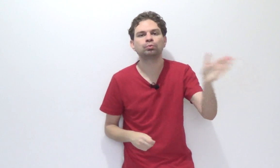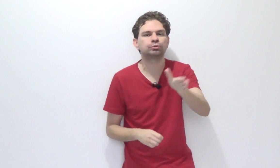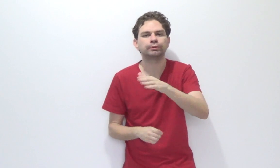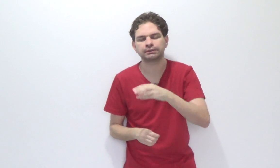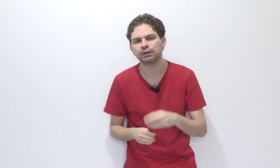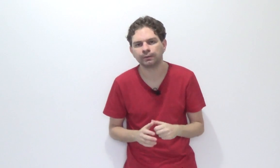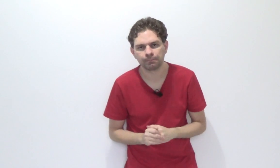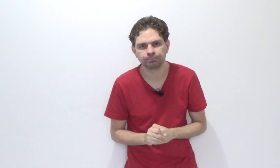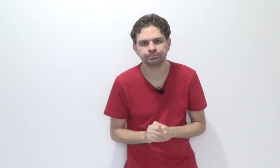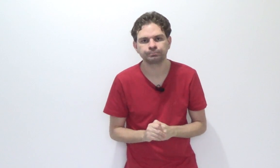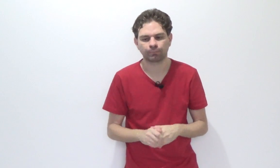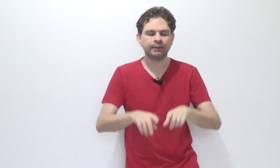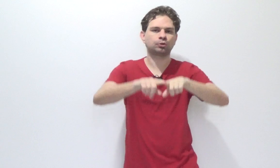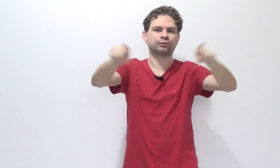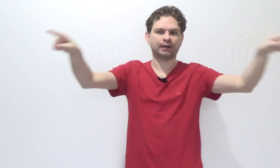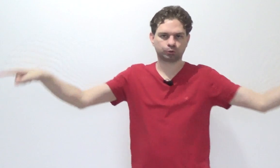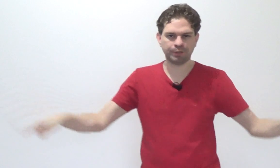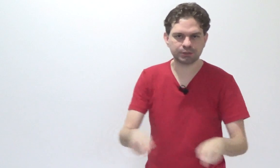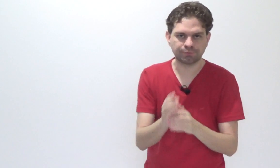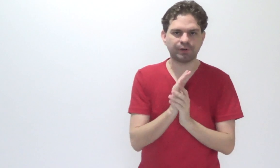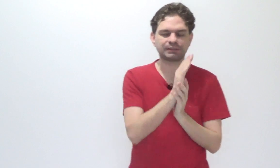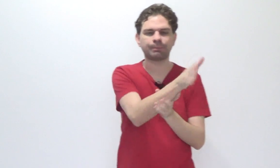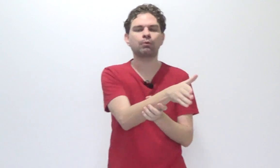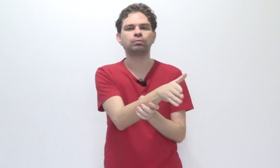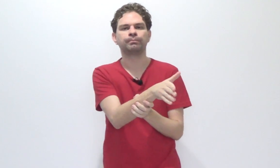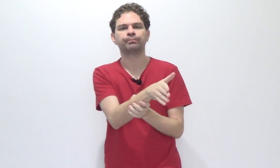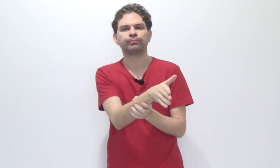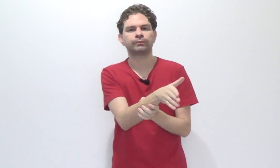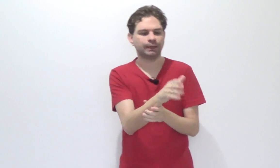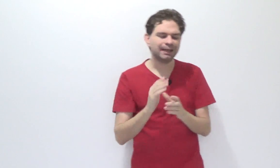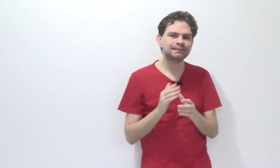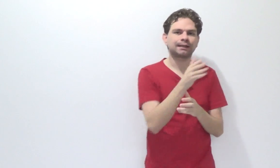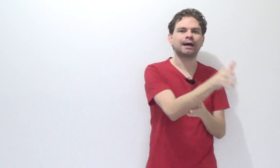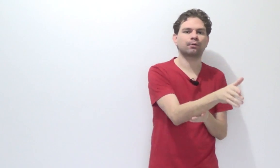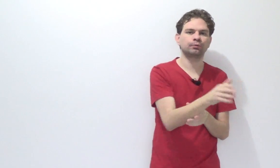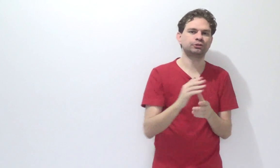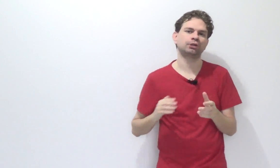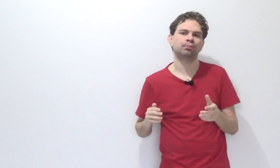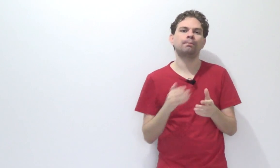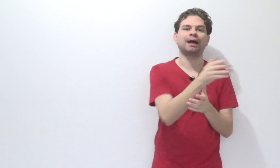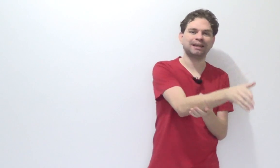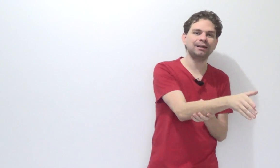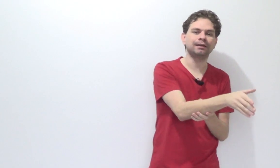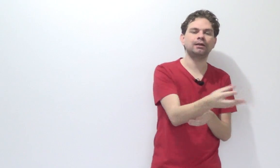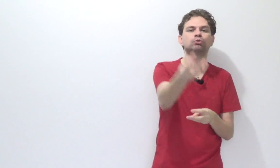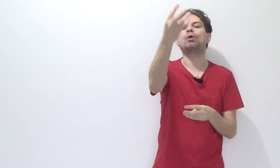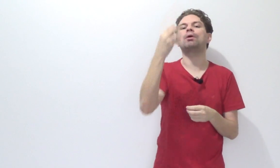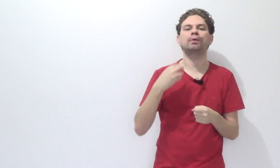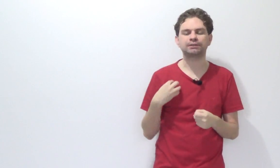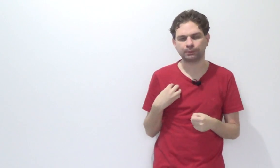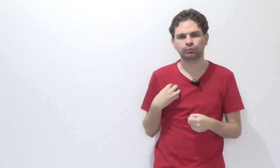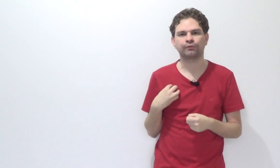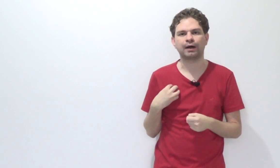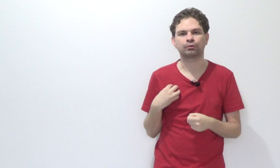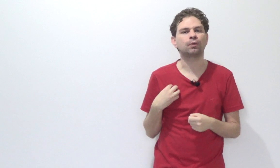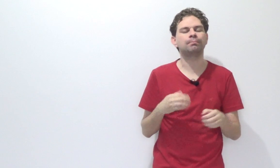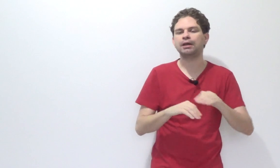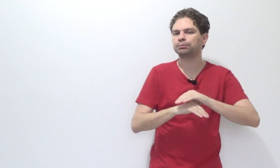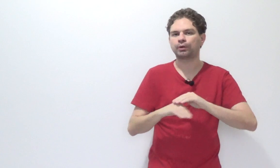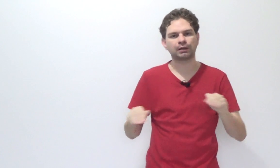um dos juízes ali. Entre os vários juízes, vai ser pra um. Esse cara, quando distribuir pra ele, ele toma conhecimento do fato. Então, mesmo que